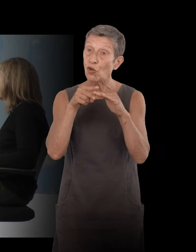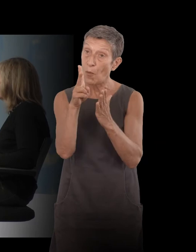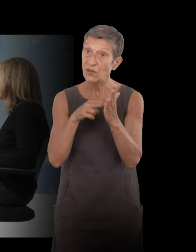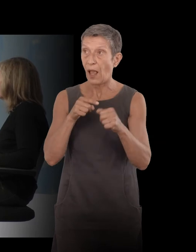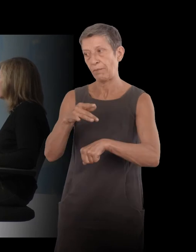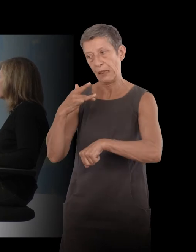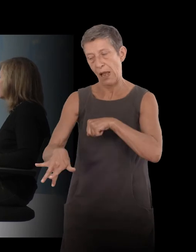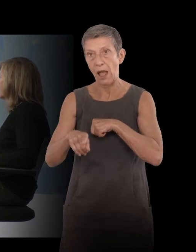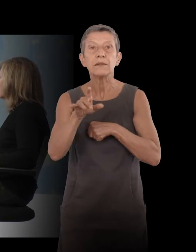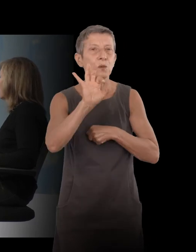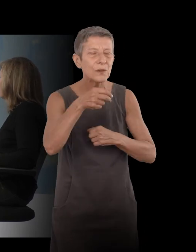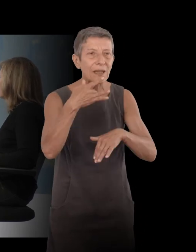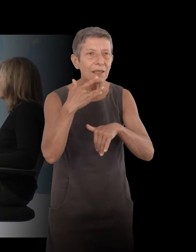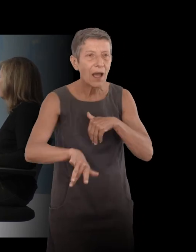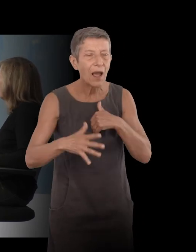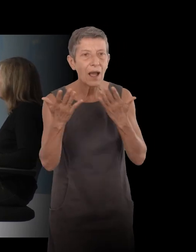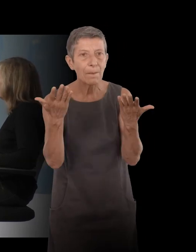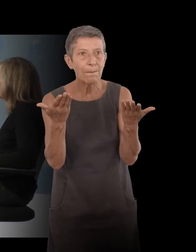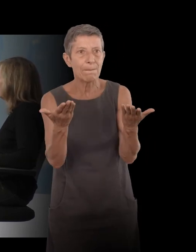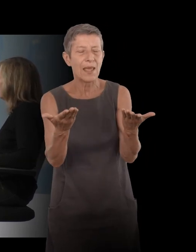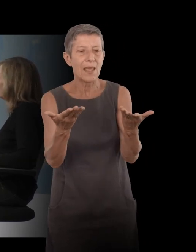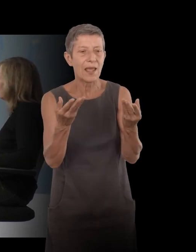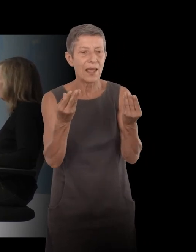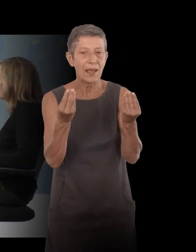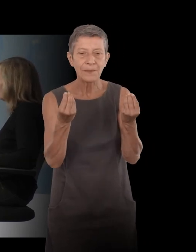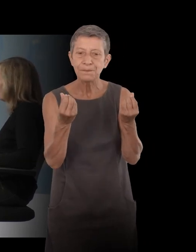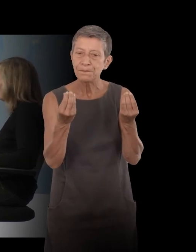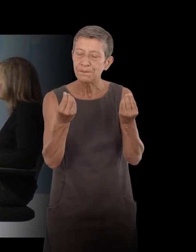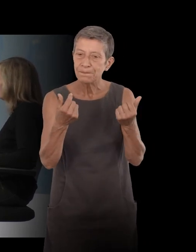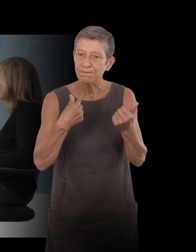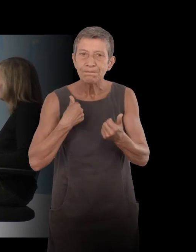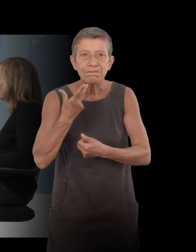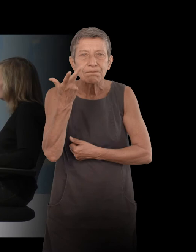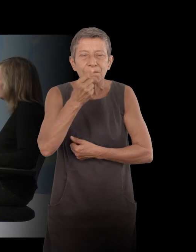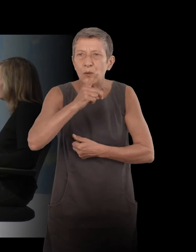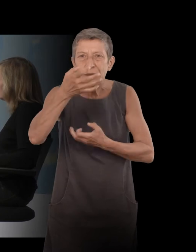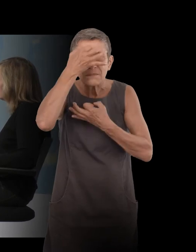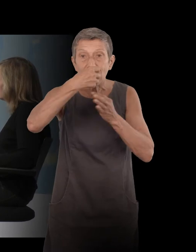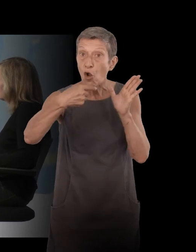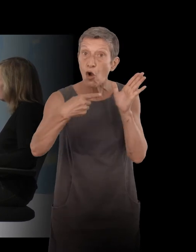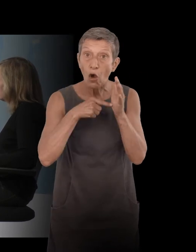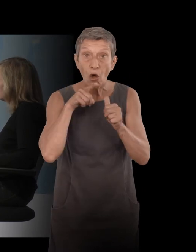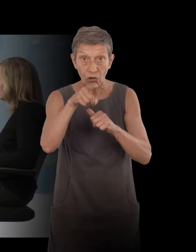Donc, j'arrive pas... J'ai pas arrivé à comprendre quand, en fait, à quel moment vous avez commencé vraiment à lire.